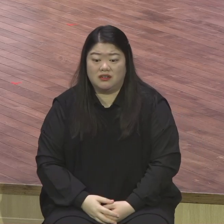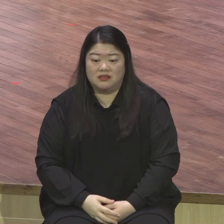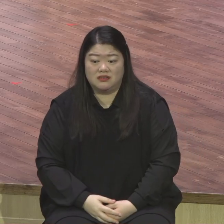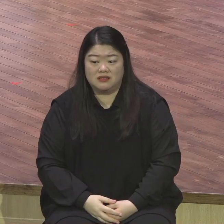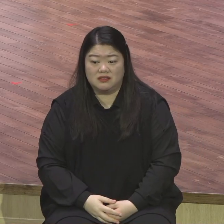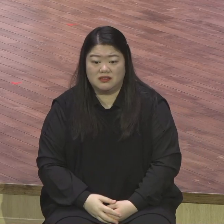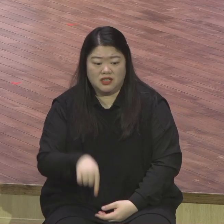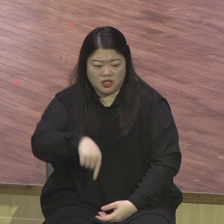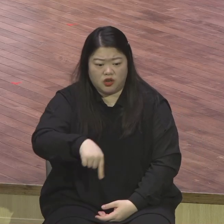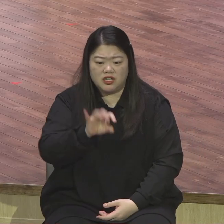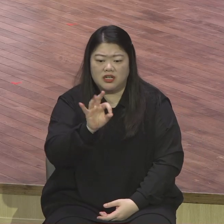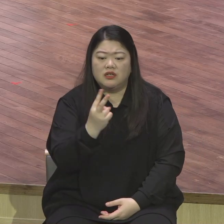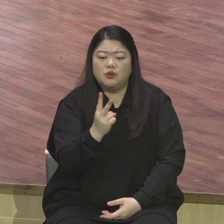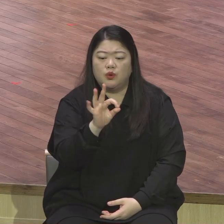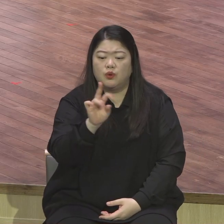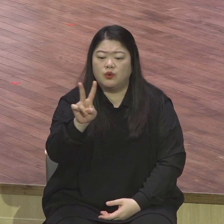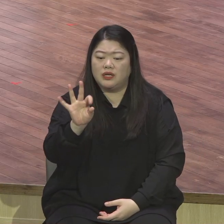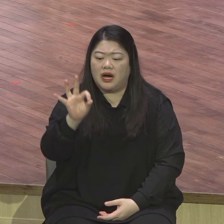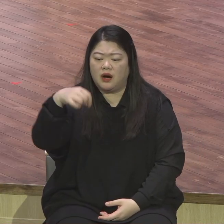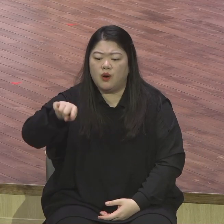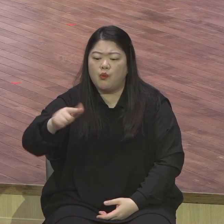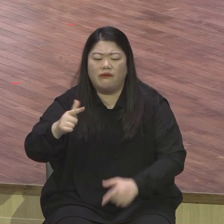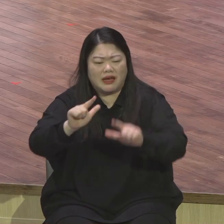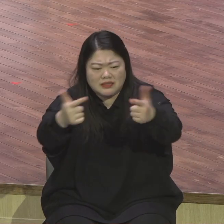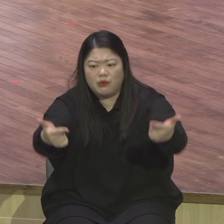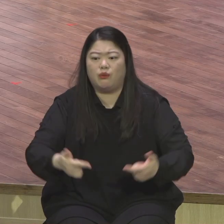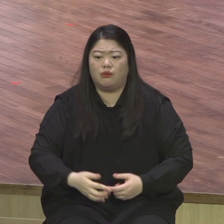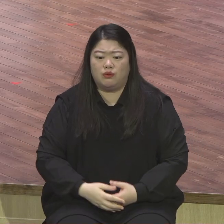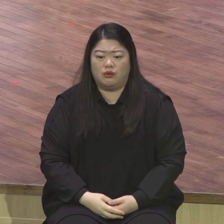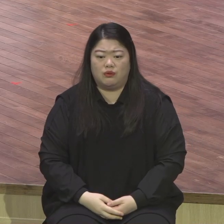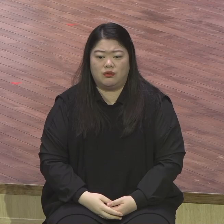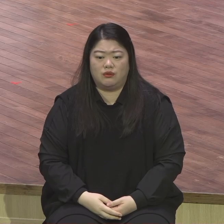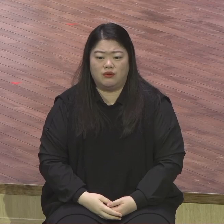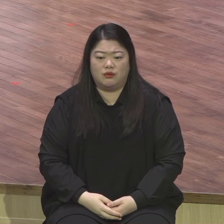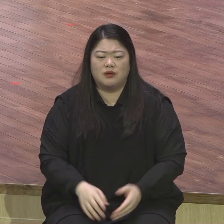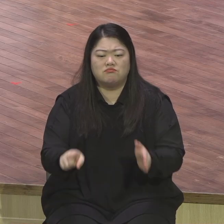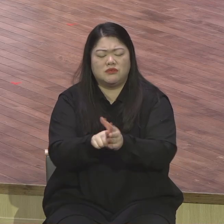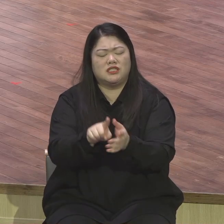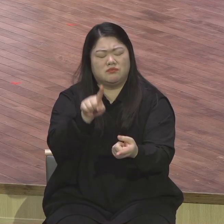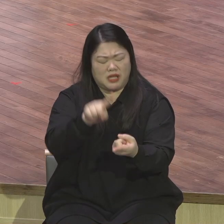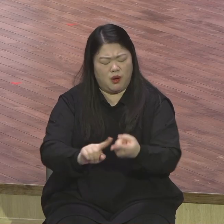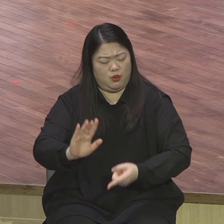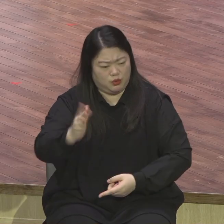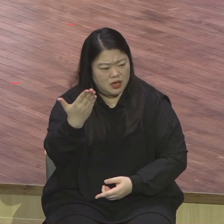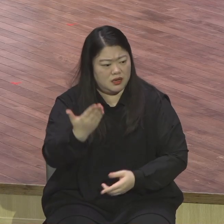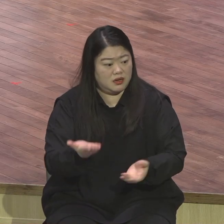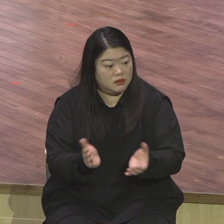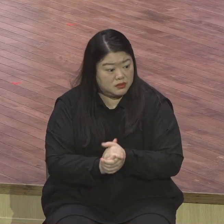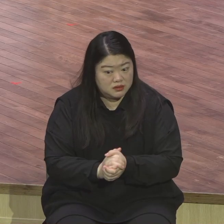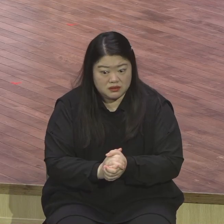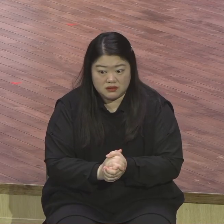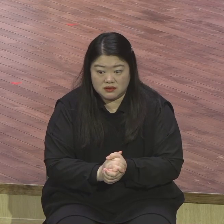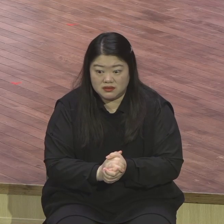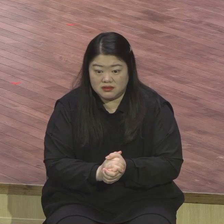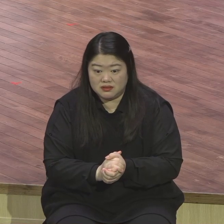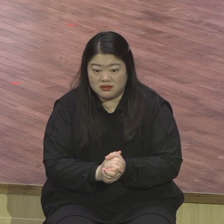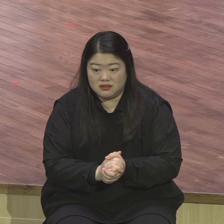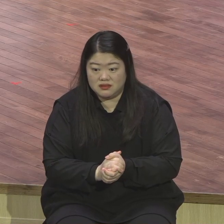아멘 믿음대로 될지 하다 홀로코스트 생존자 중에 노벨상을